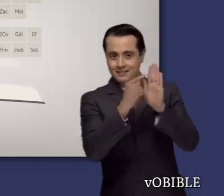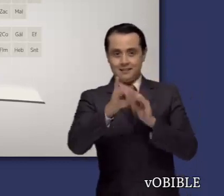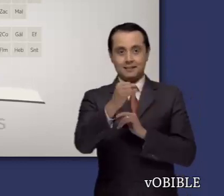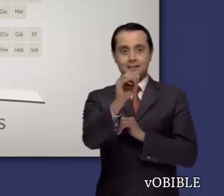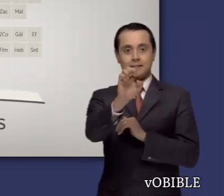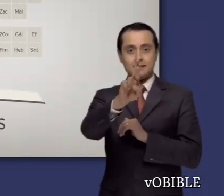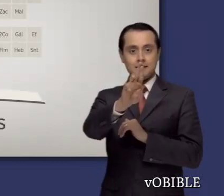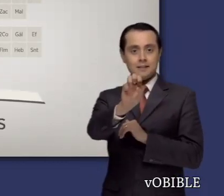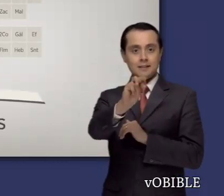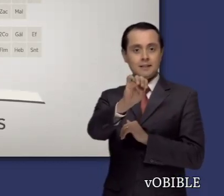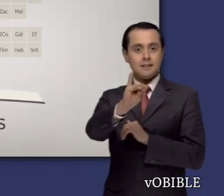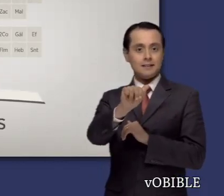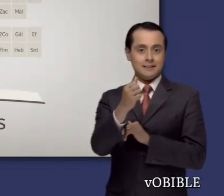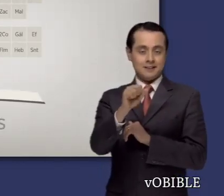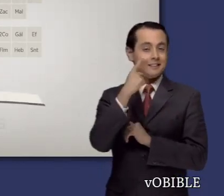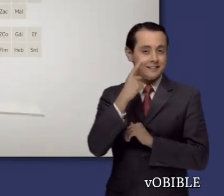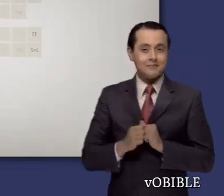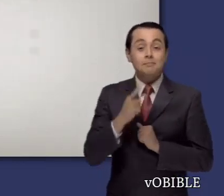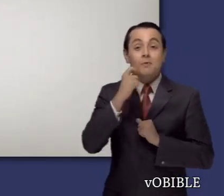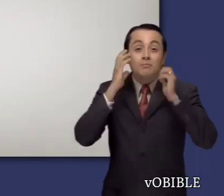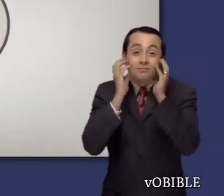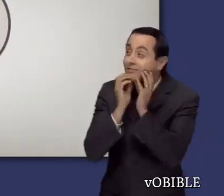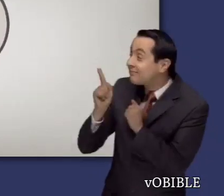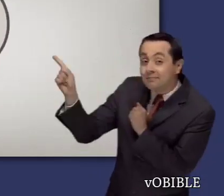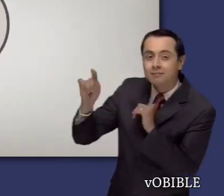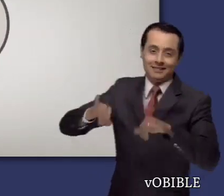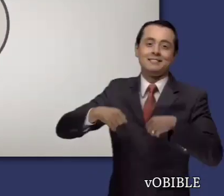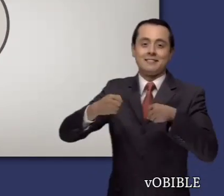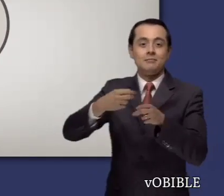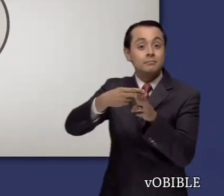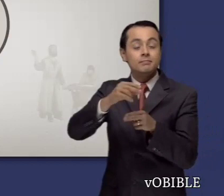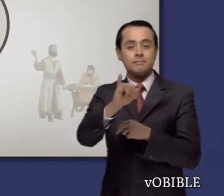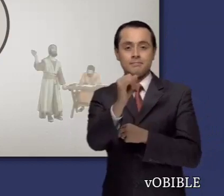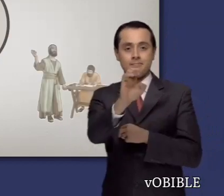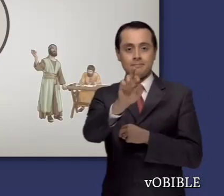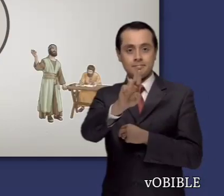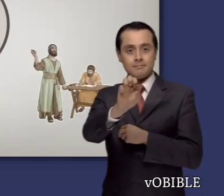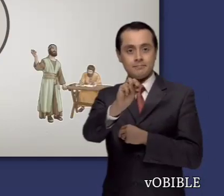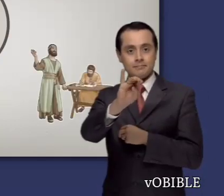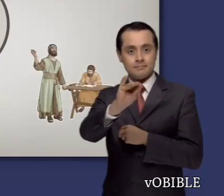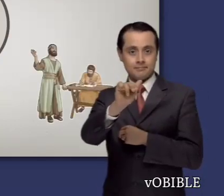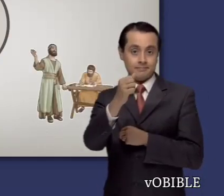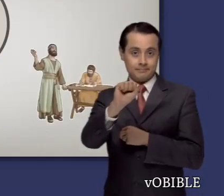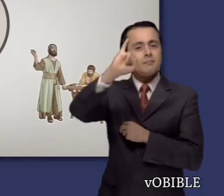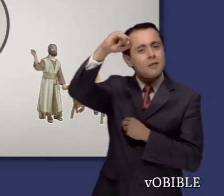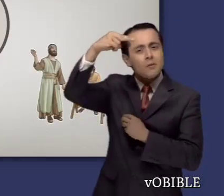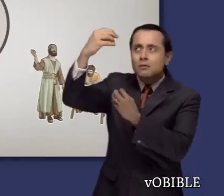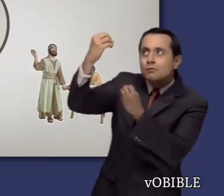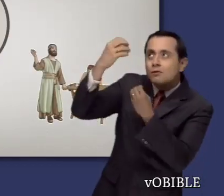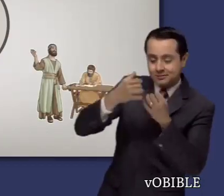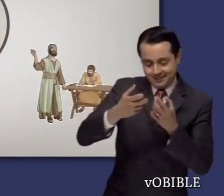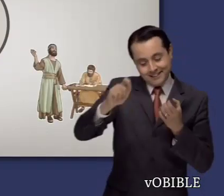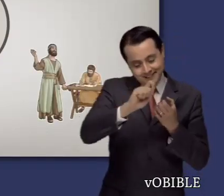Información sobre el libro de Jeremías Jehová utilizó al profeta Jeremías para escribir uno de los libros más